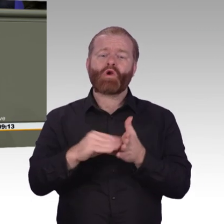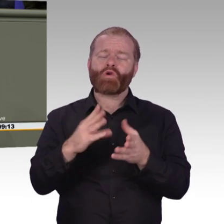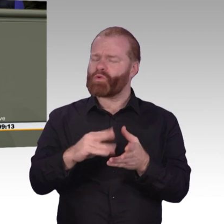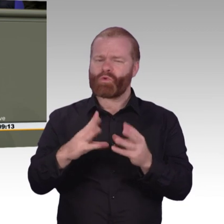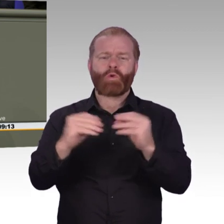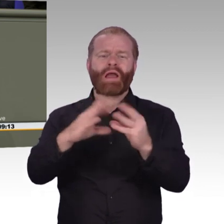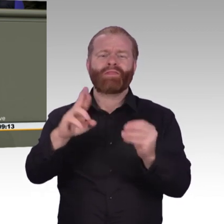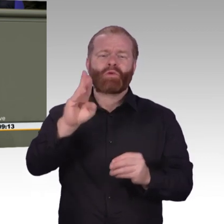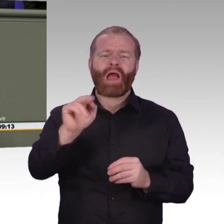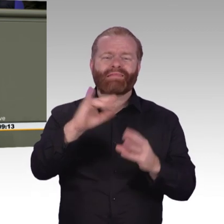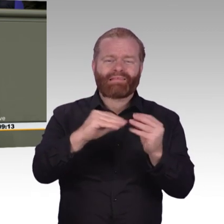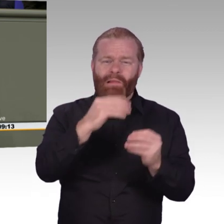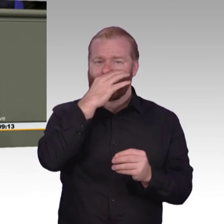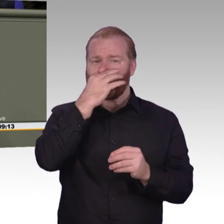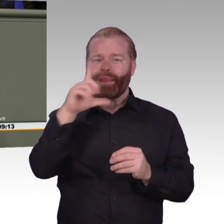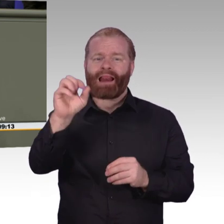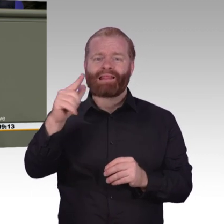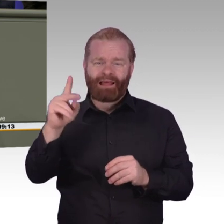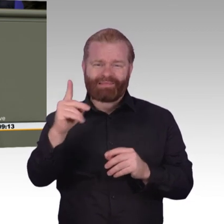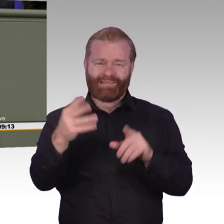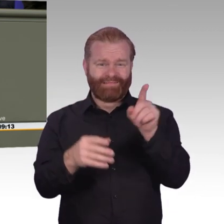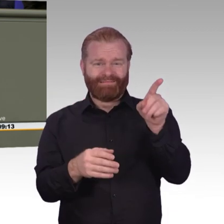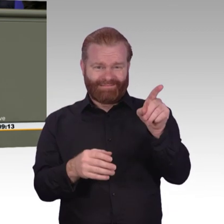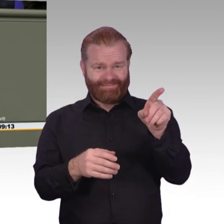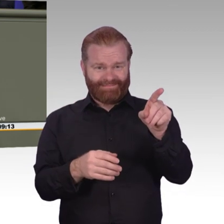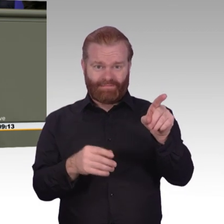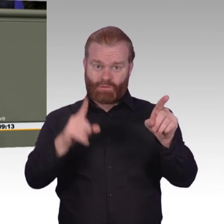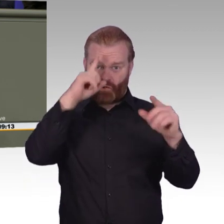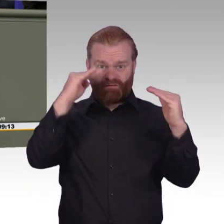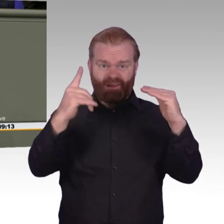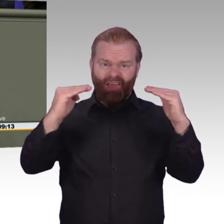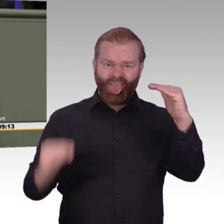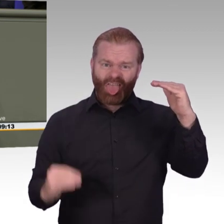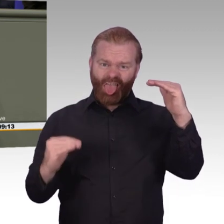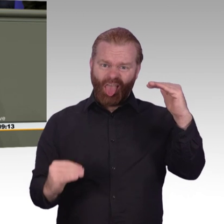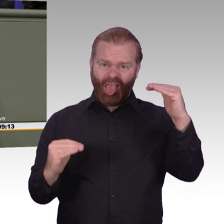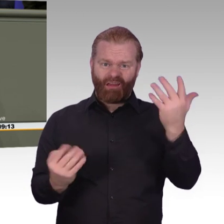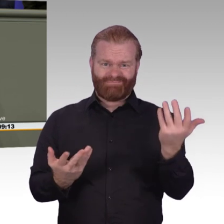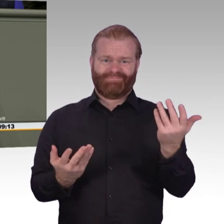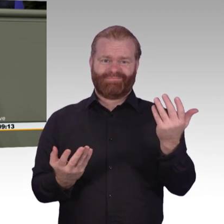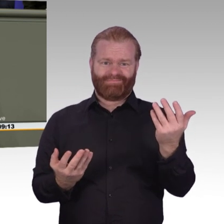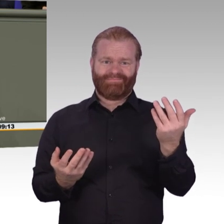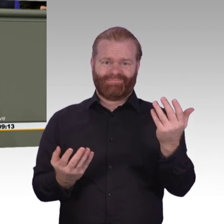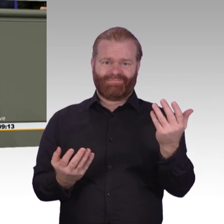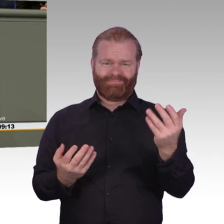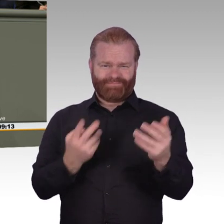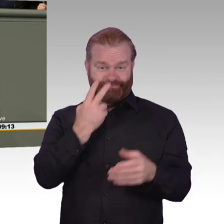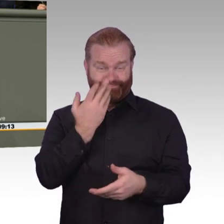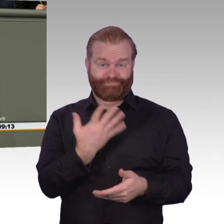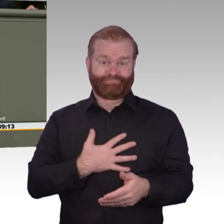und gründet dafür mal wieder eine Agentur. Wir haben ja davon so wenig. Gleichzeitig möchte die Regierung aber nur ihr bekannte Sicherheitslücken in IT